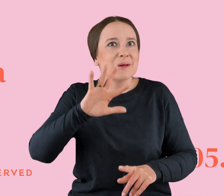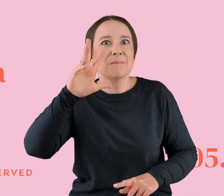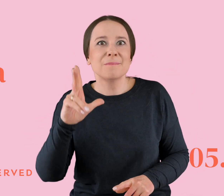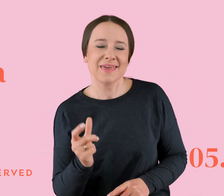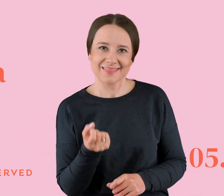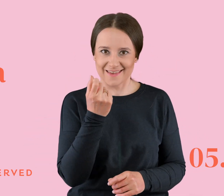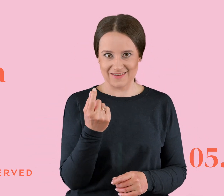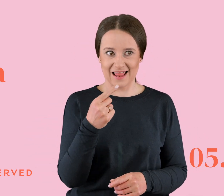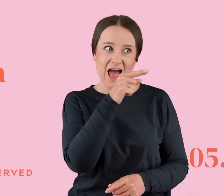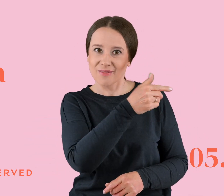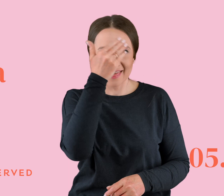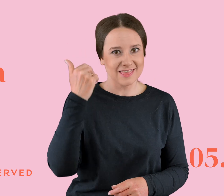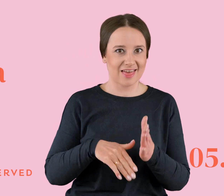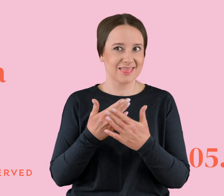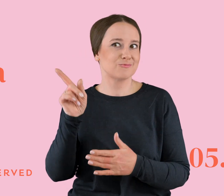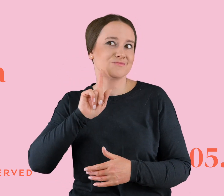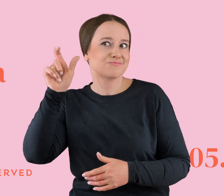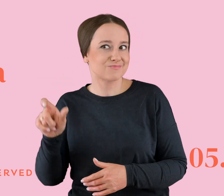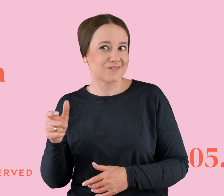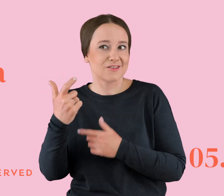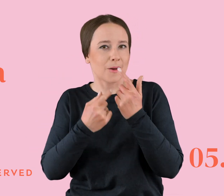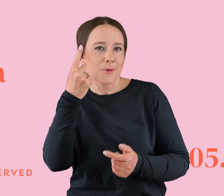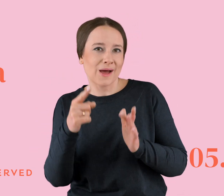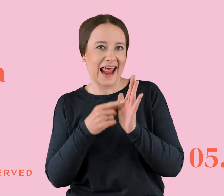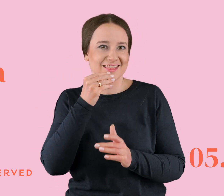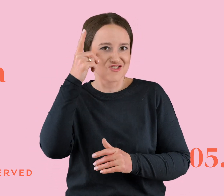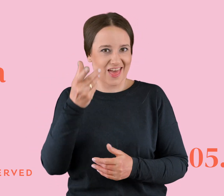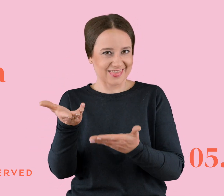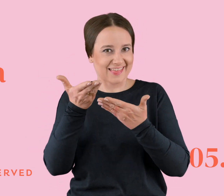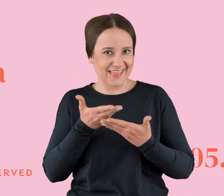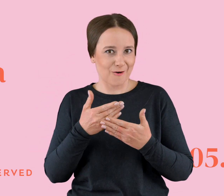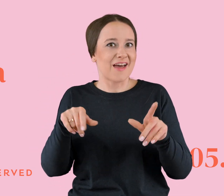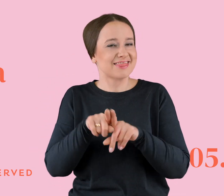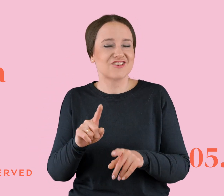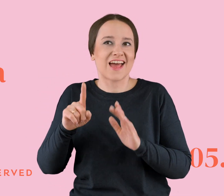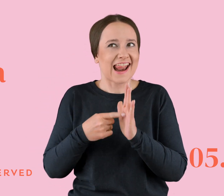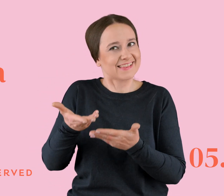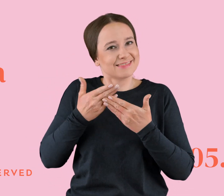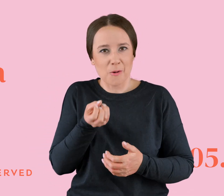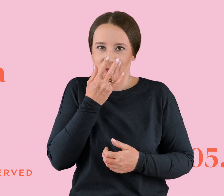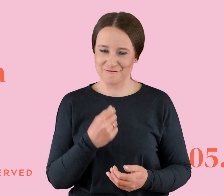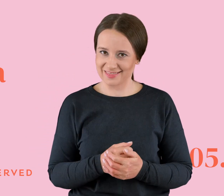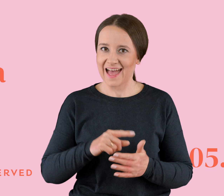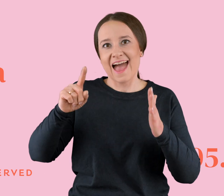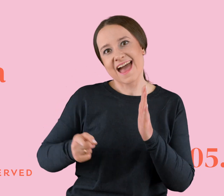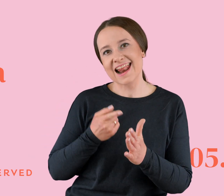Ona nie wie o tym, że on mi na przykład raz zrobił śniadanie i że mi raz dał kwiatka i że mnie raz zabrał do znajomych na domek i że było